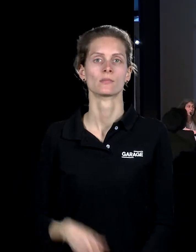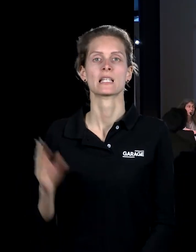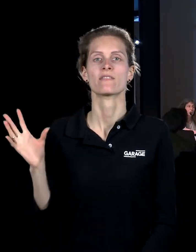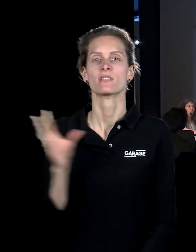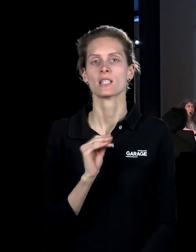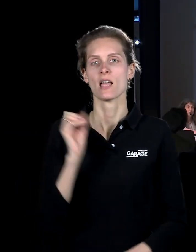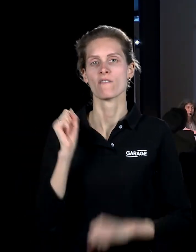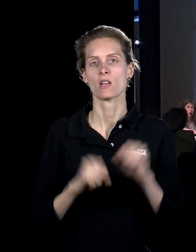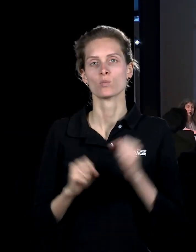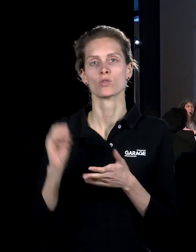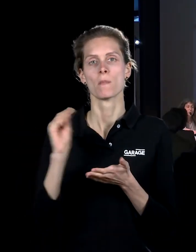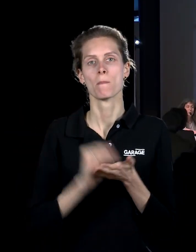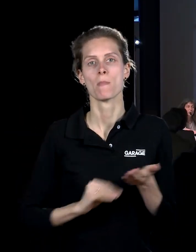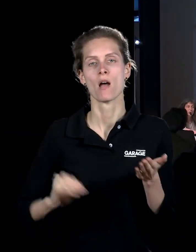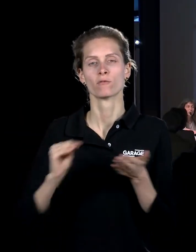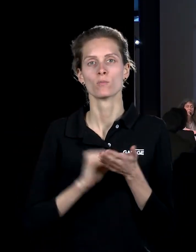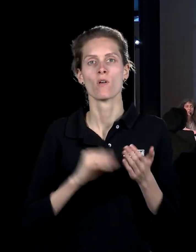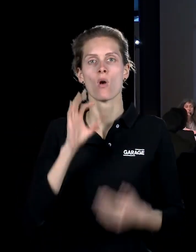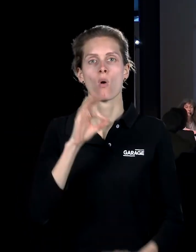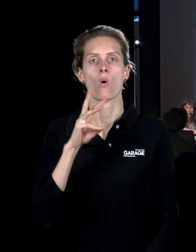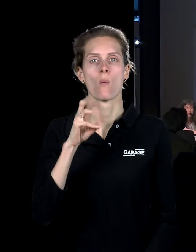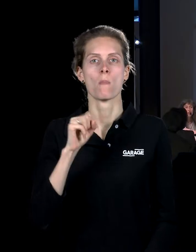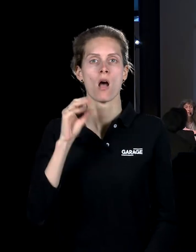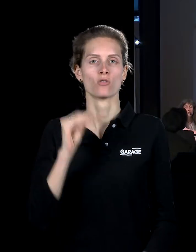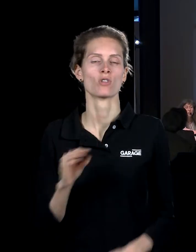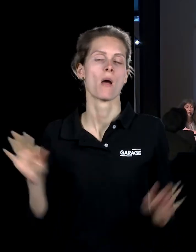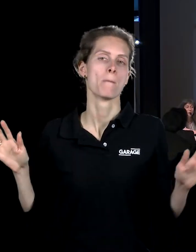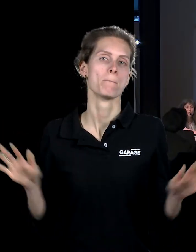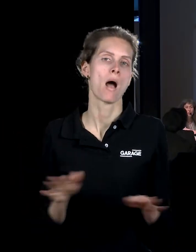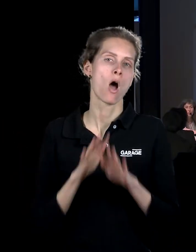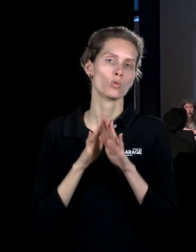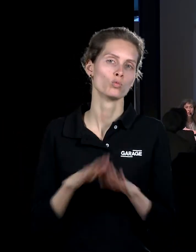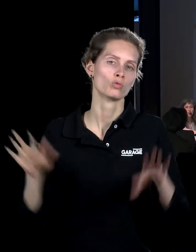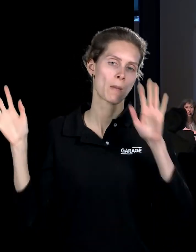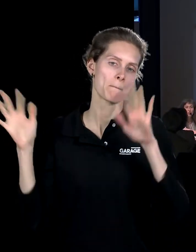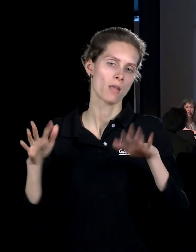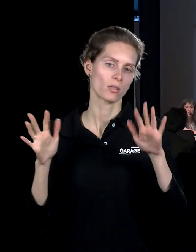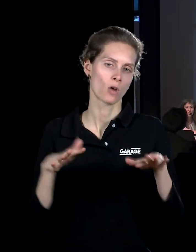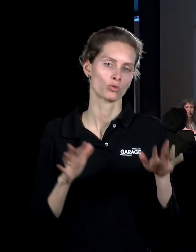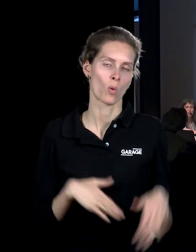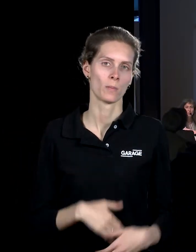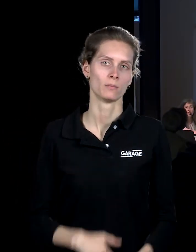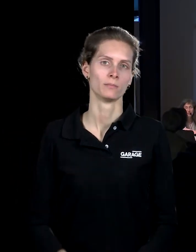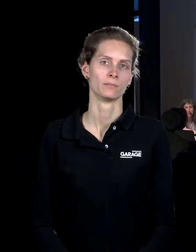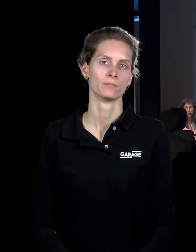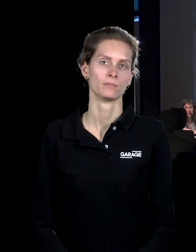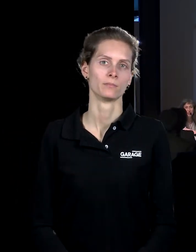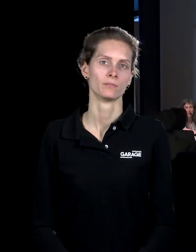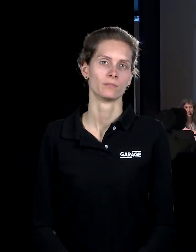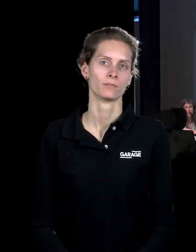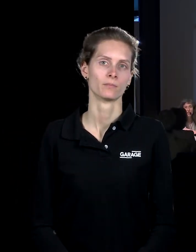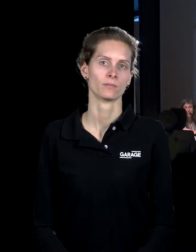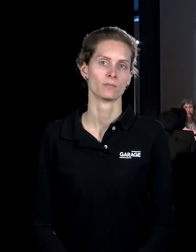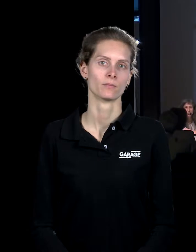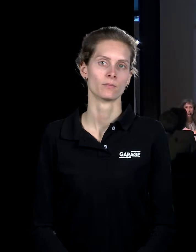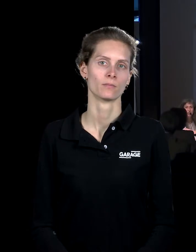повторы – это такой омаж «Поющий под дождем», перформанс, который предполагал, что в день смерти Джина